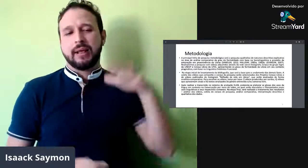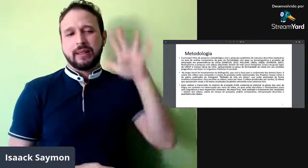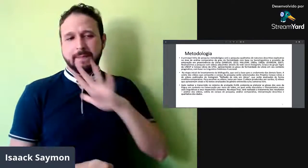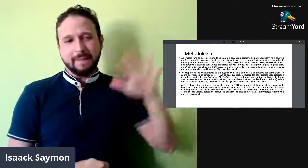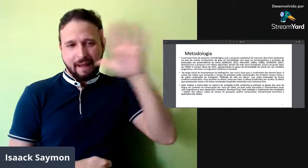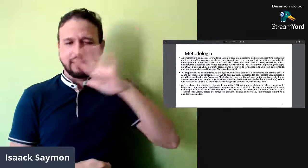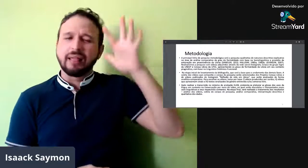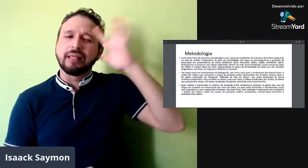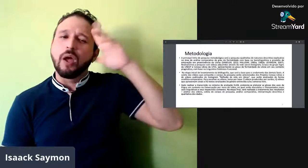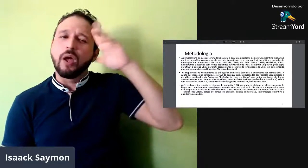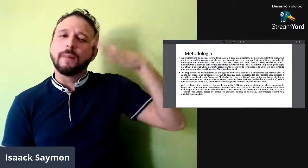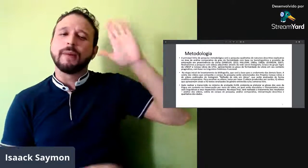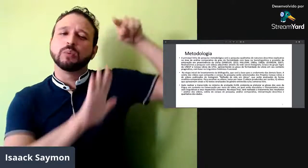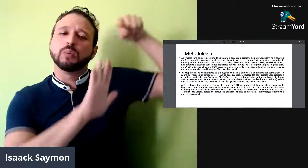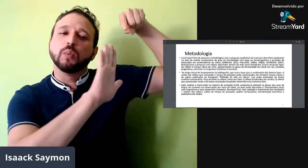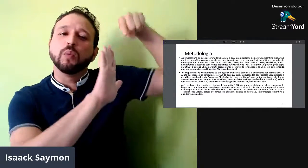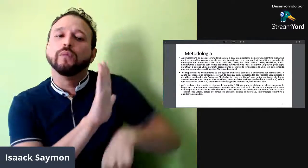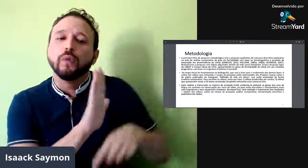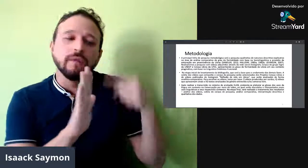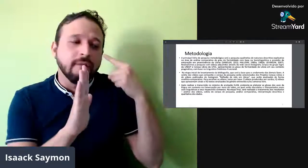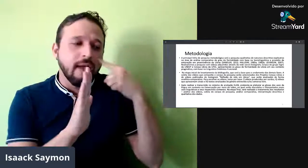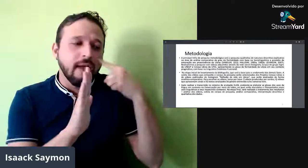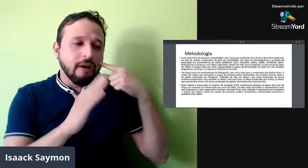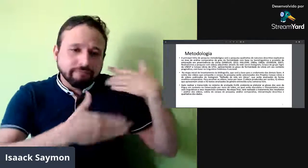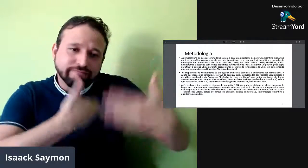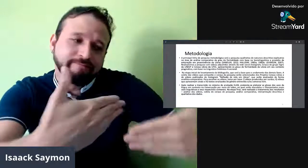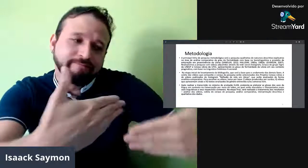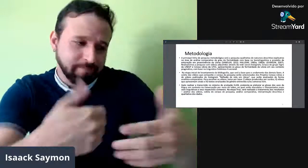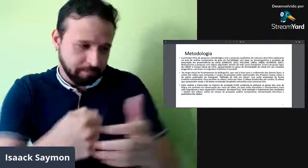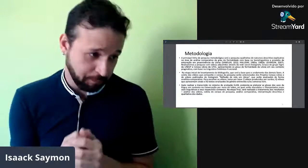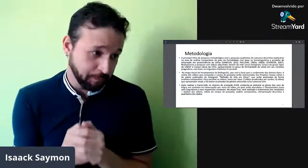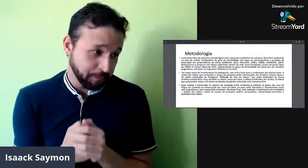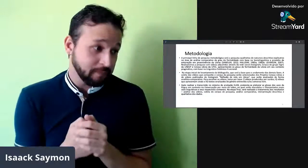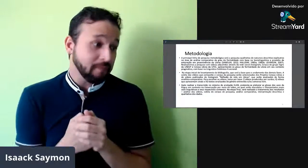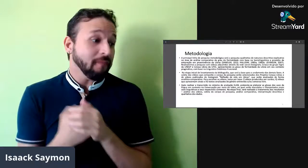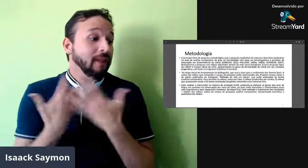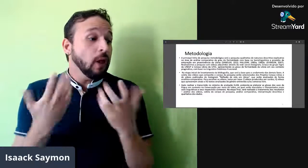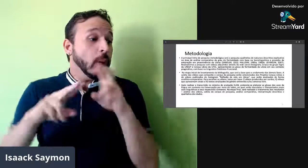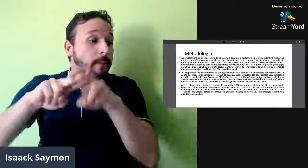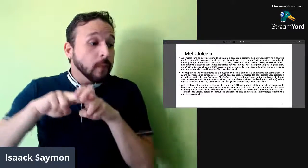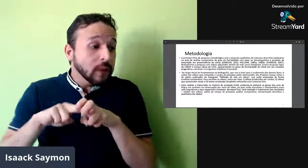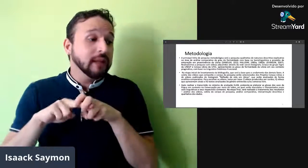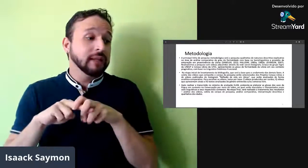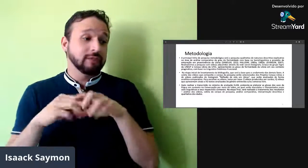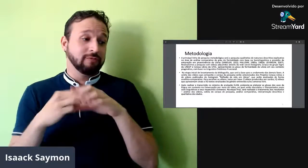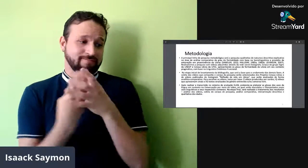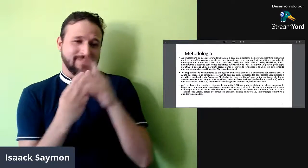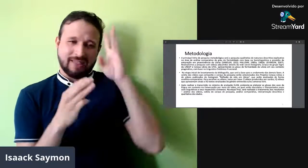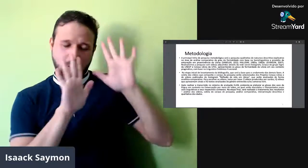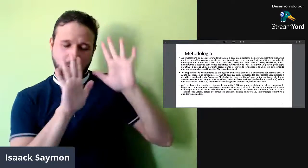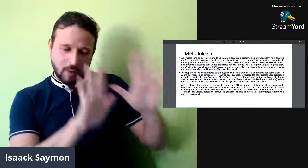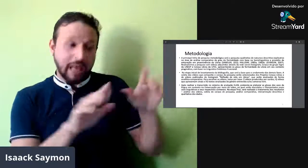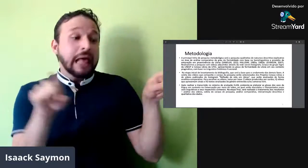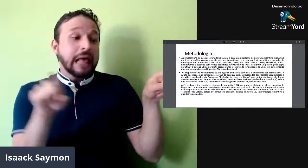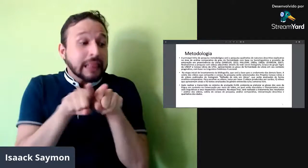que ele estuda mais a área pragmática, né, profundamente, que eu ainda vou estudar mais isso.